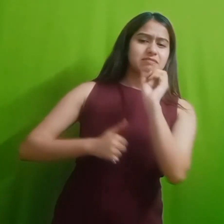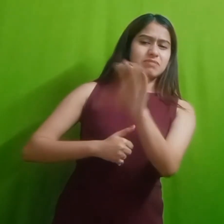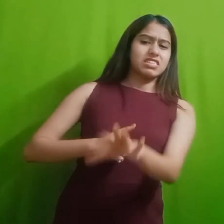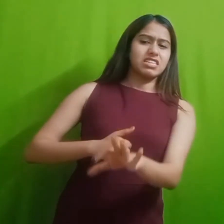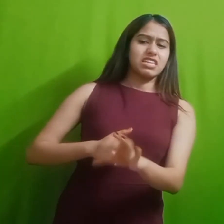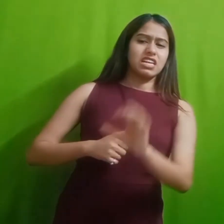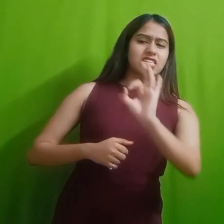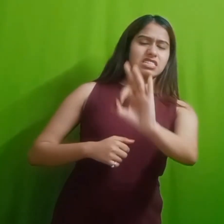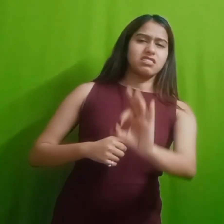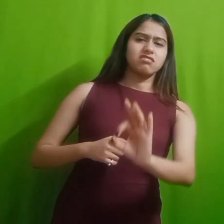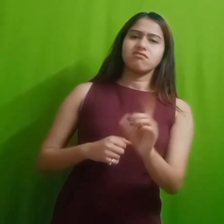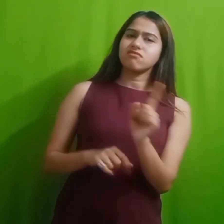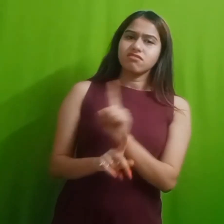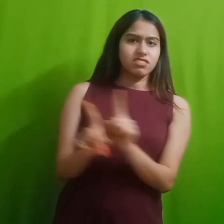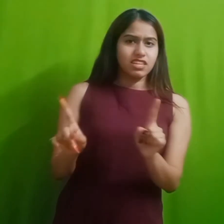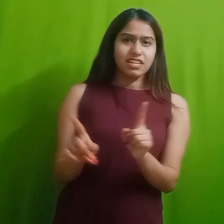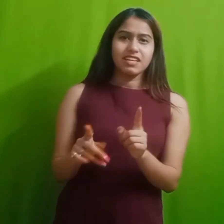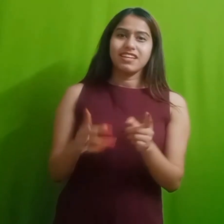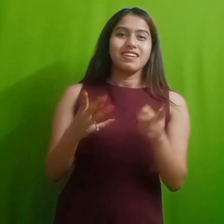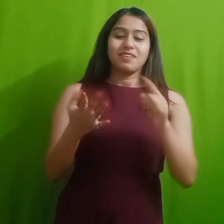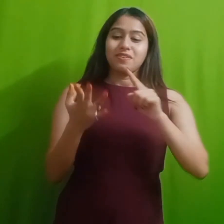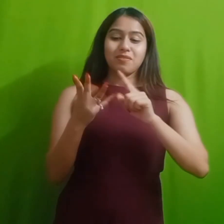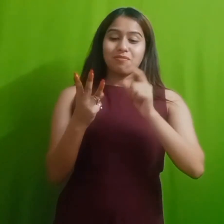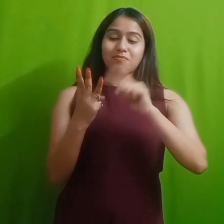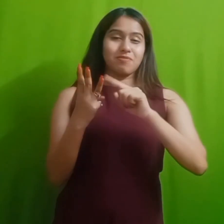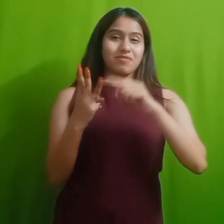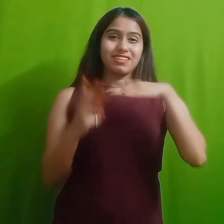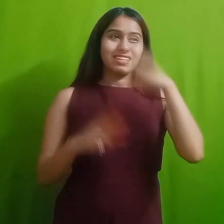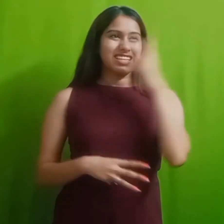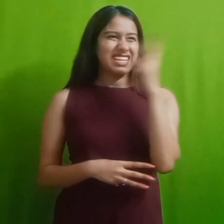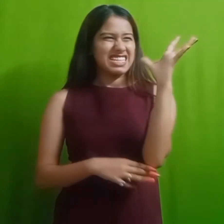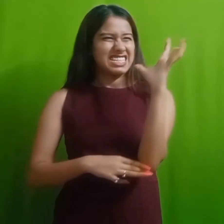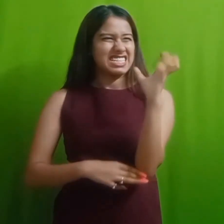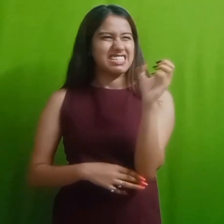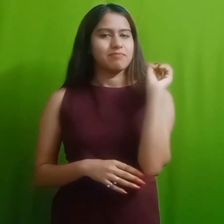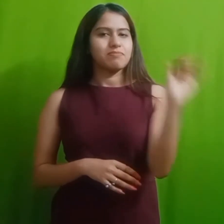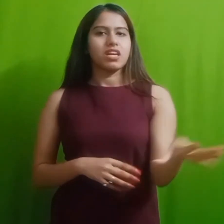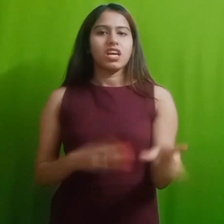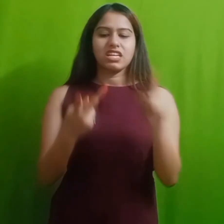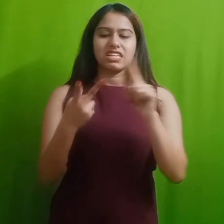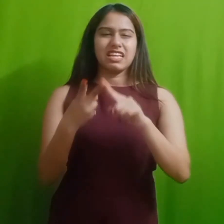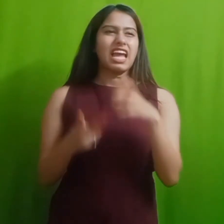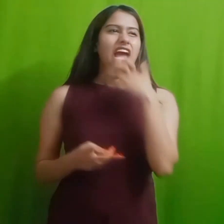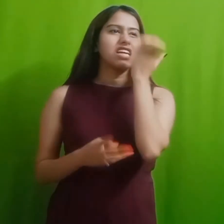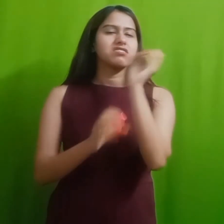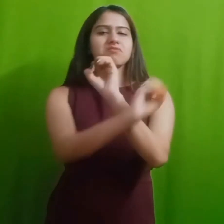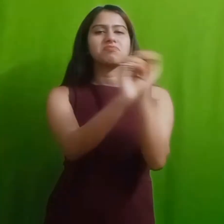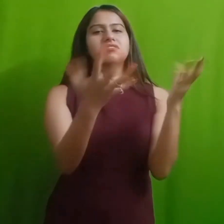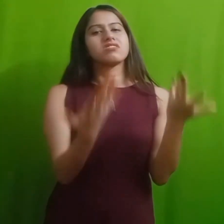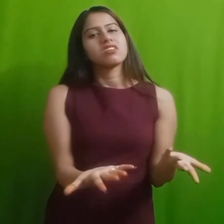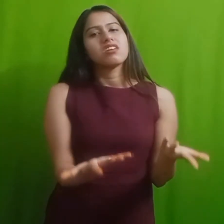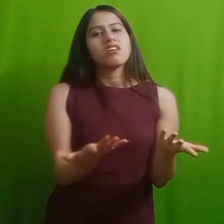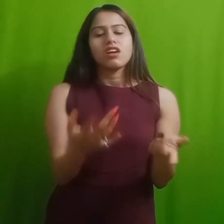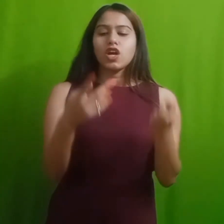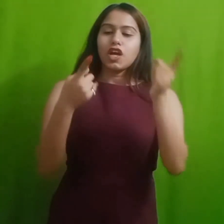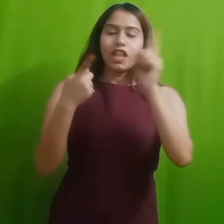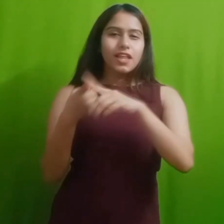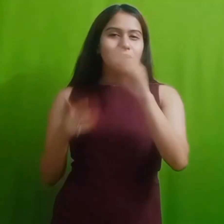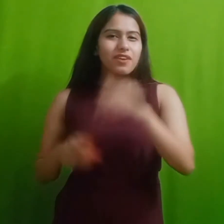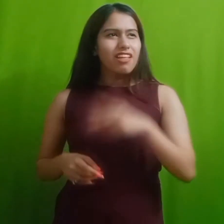पेड़ था बीच वाले ने सोचा था कि इस पर तो फल नहीं लगते और तीसरे वाले ने सब कुछ हरा भरा देखा था फल भी देखे थे राजा ने कहा कि तीसरी बात